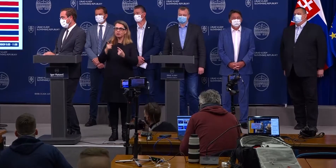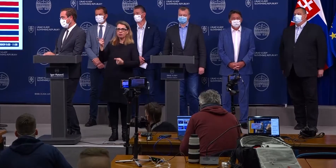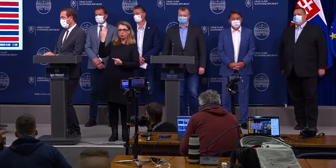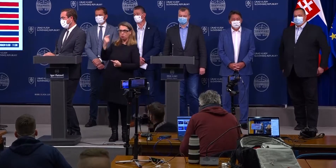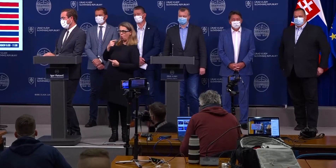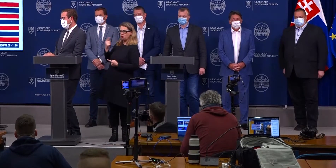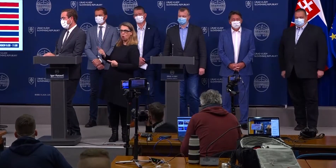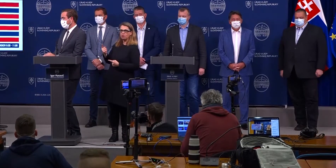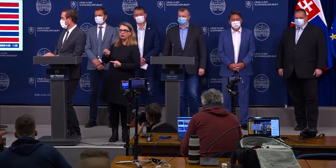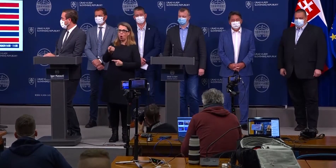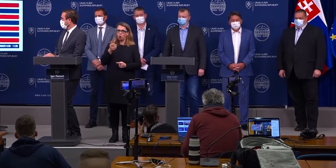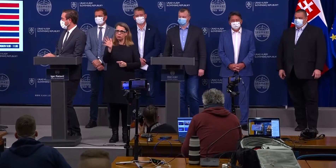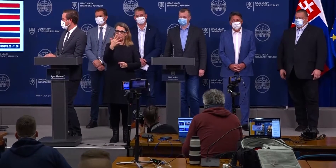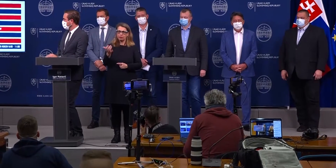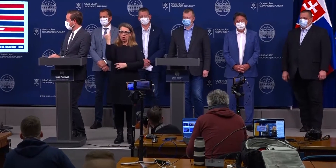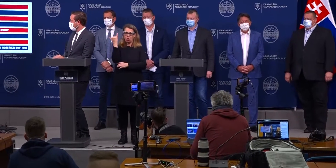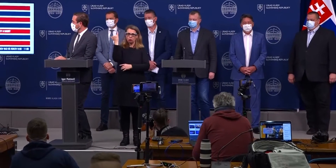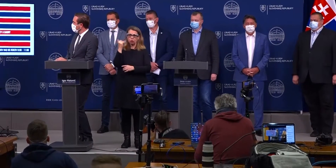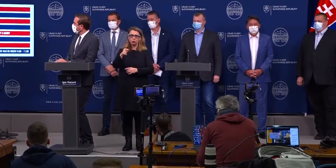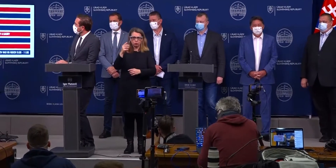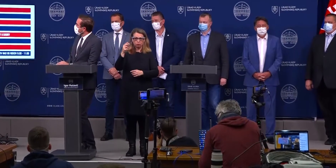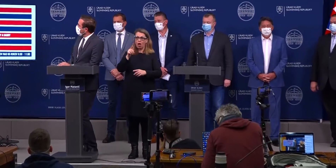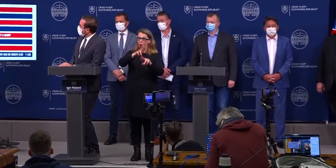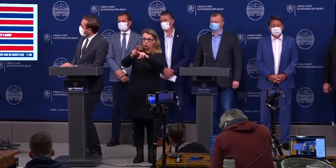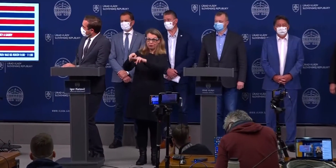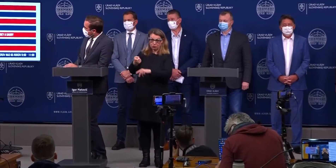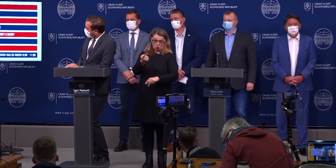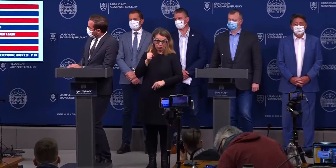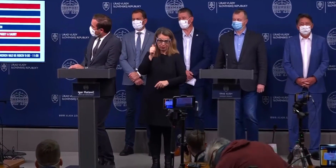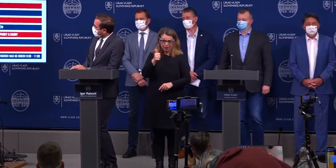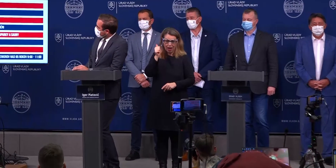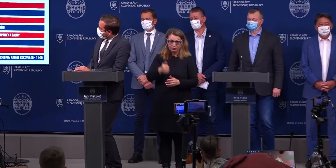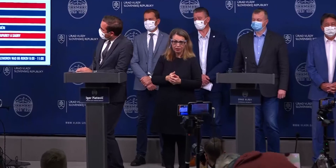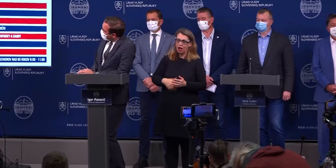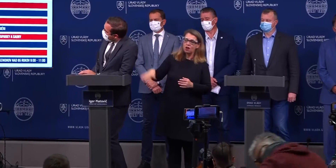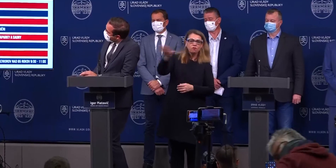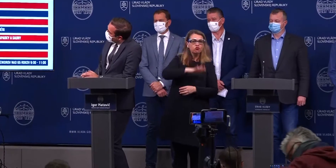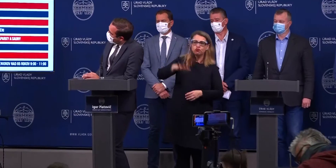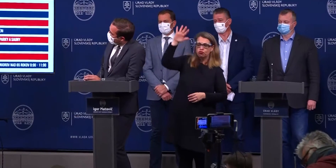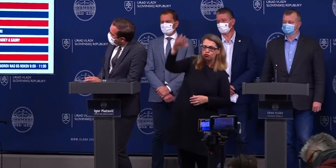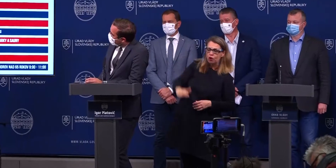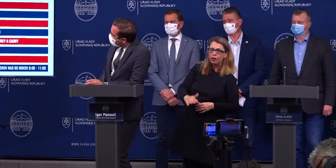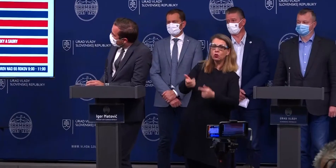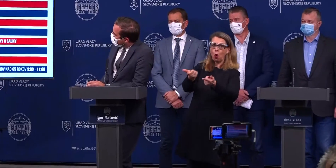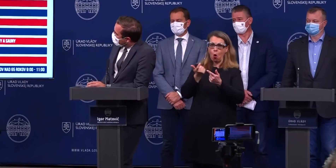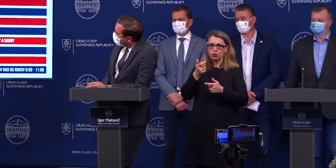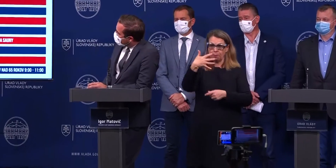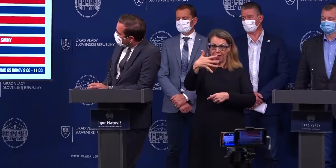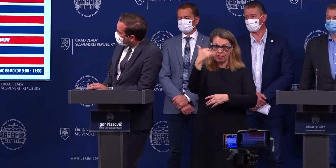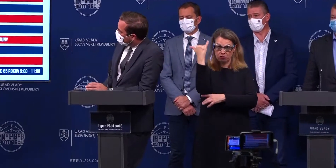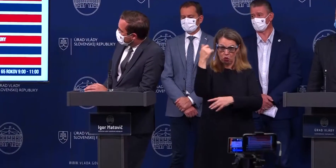od 15. októbra tieto zvyšné od zajtra? Všetkých od 15. októbra okrem